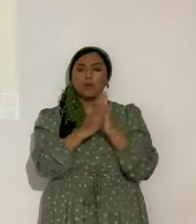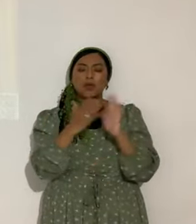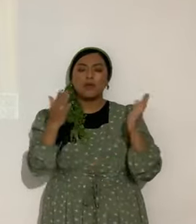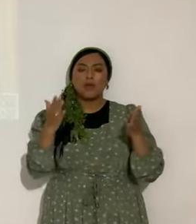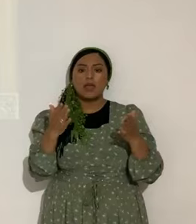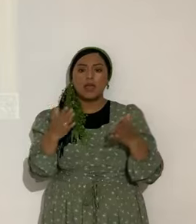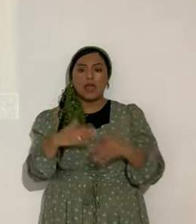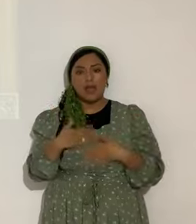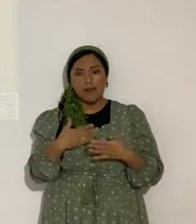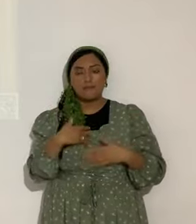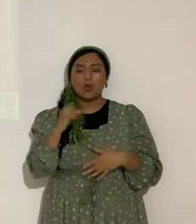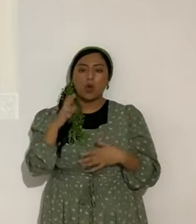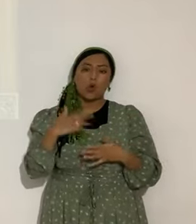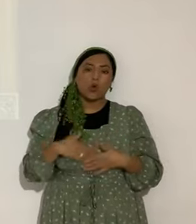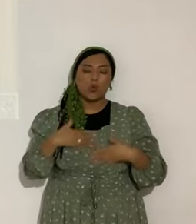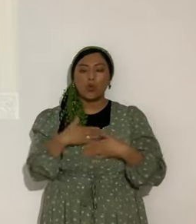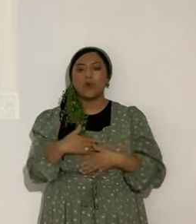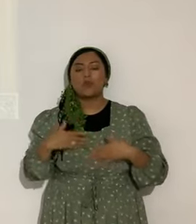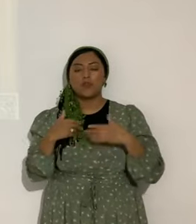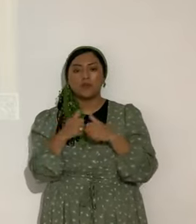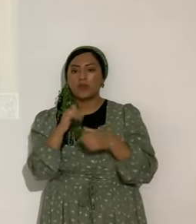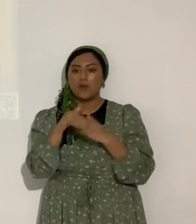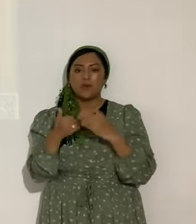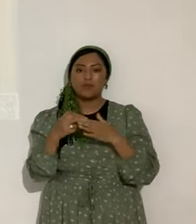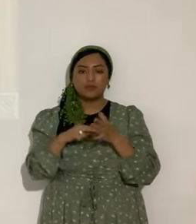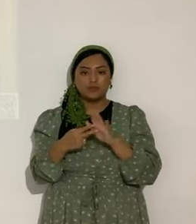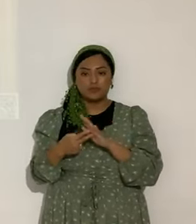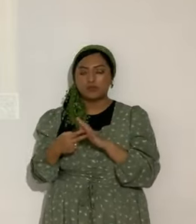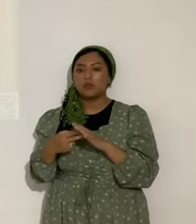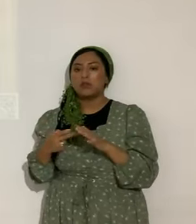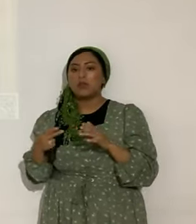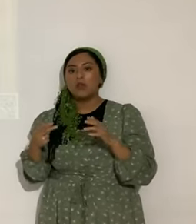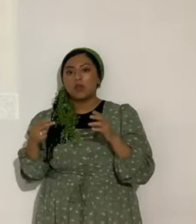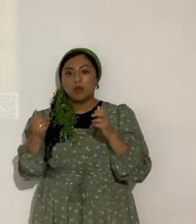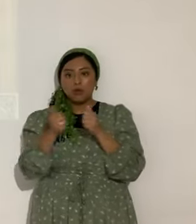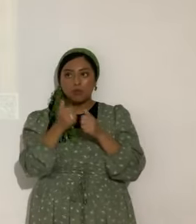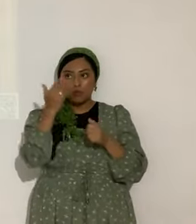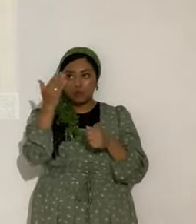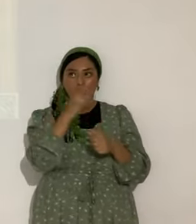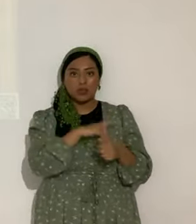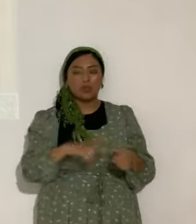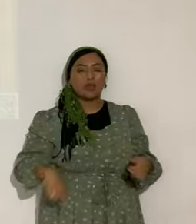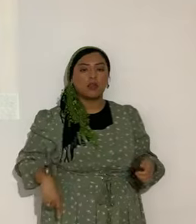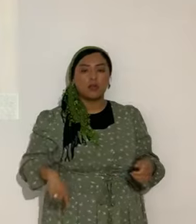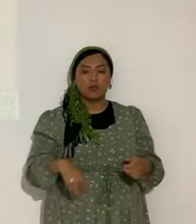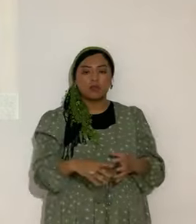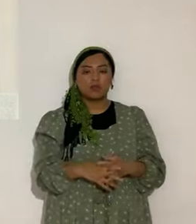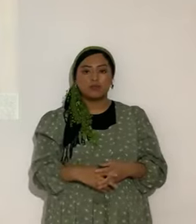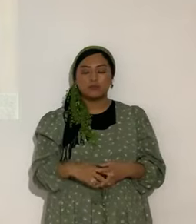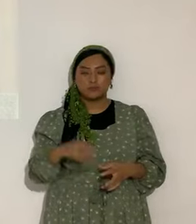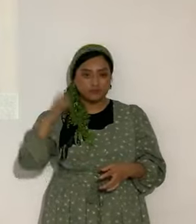O gozoso. Con todos los términos que ya platicamos. Con el Señor. ¿Por qué se vuelve uno gozoso con el Adón?